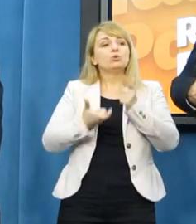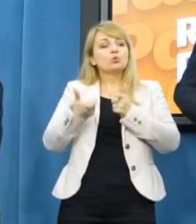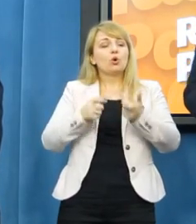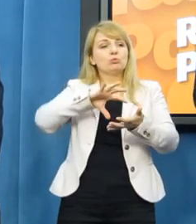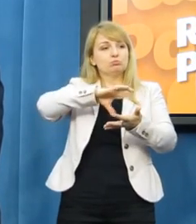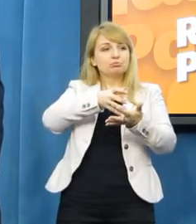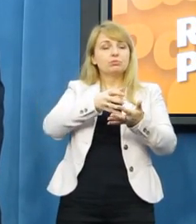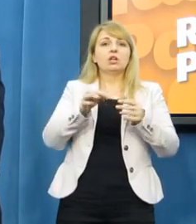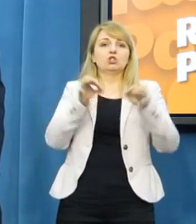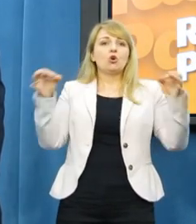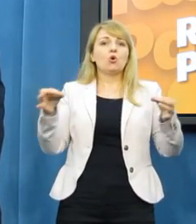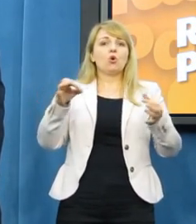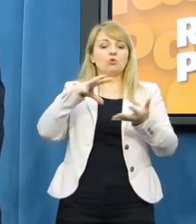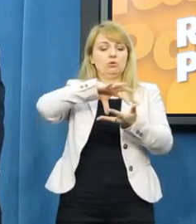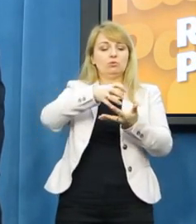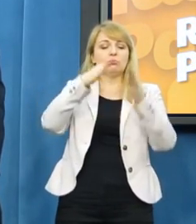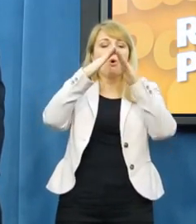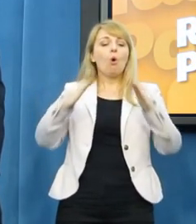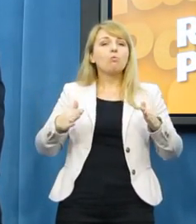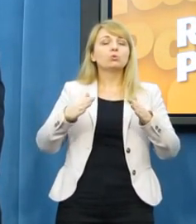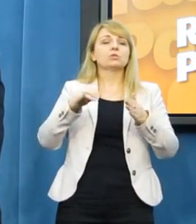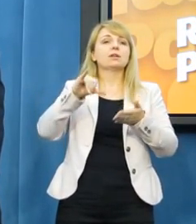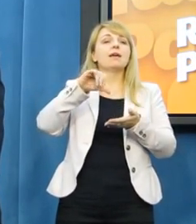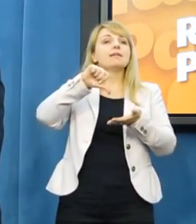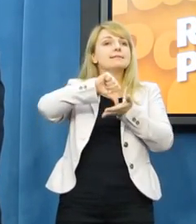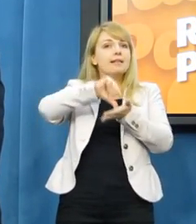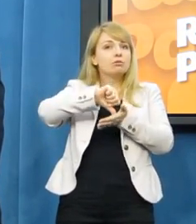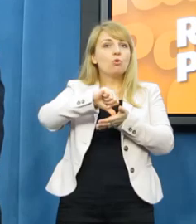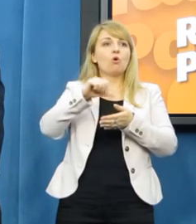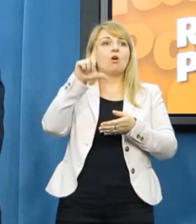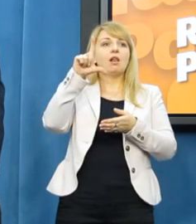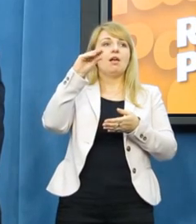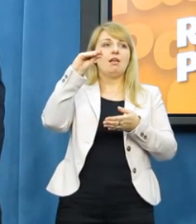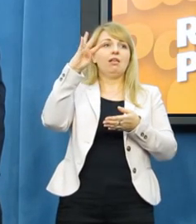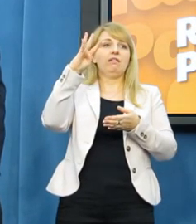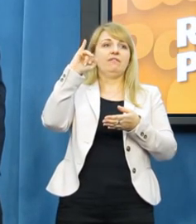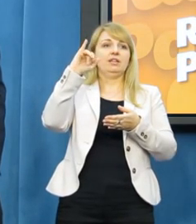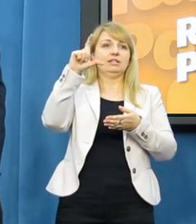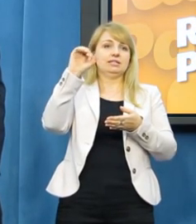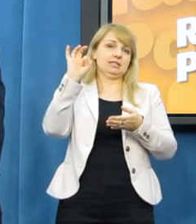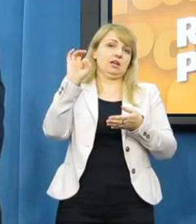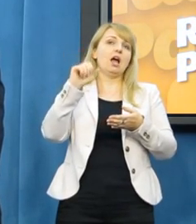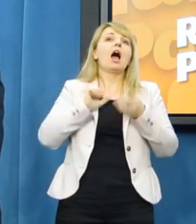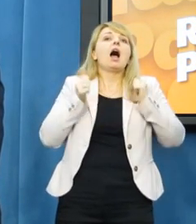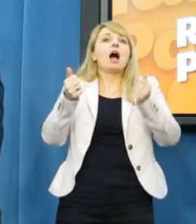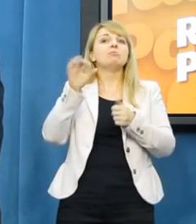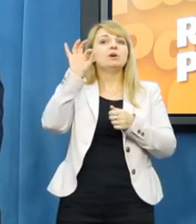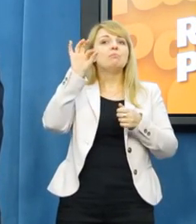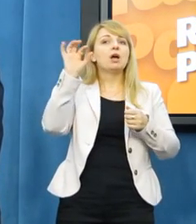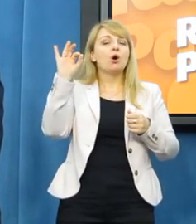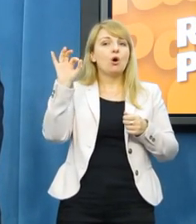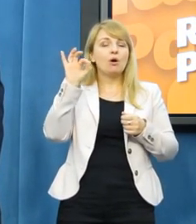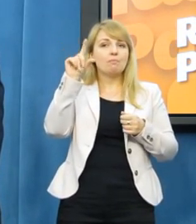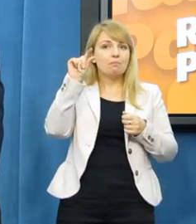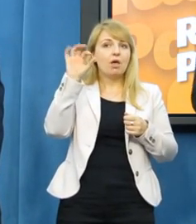bo to właśnie skutecznie odsunie Platformę i PiS od władzy i od opozycji. No i muszę powiedzieć, o ile jest dosyć powszechna